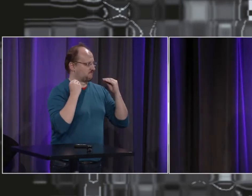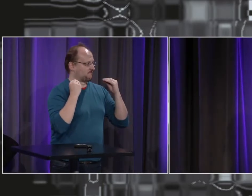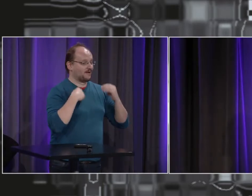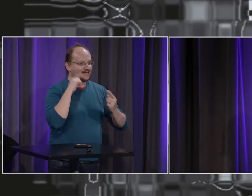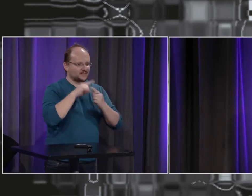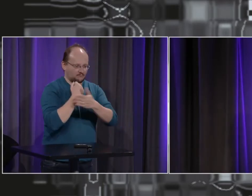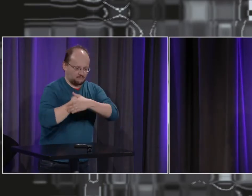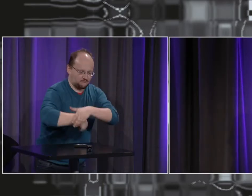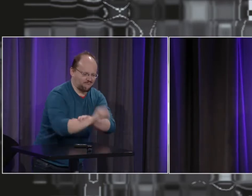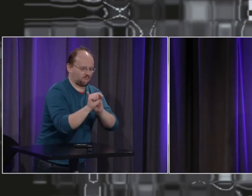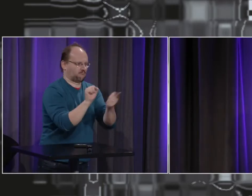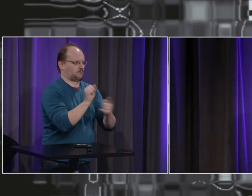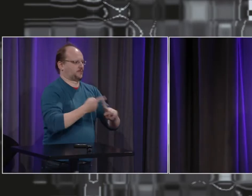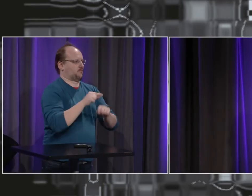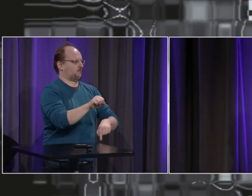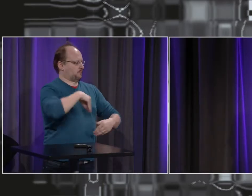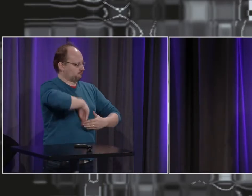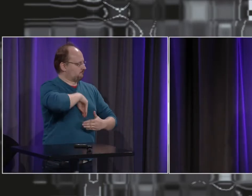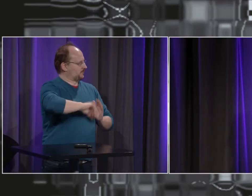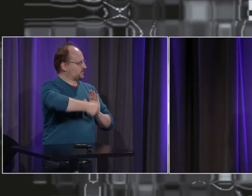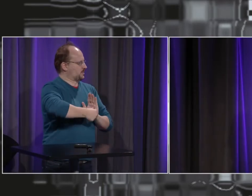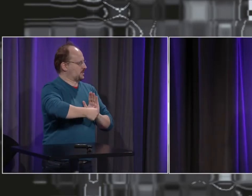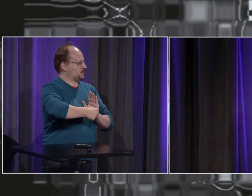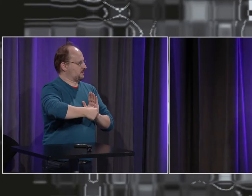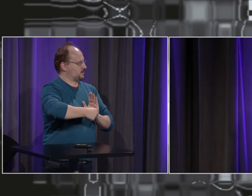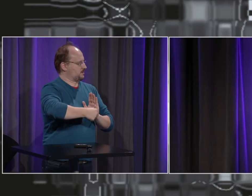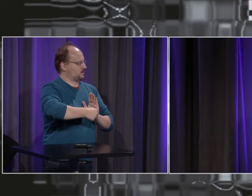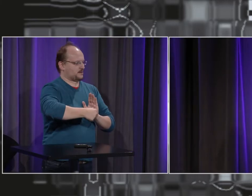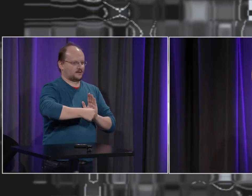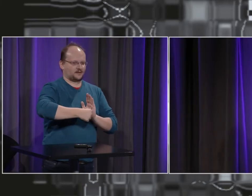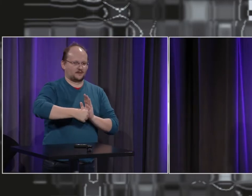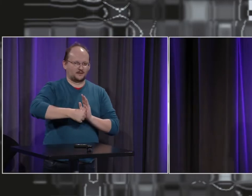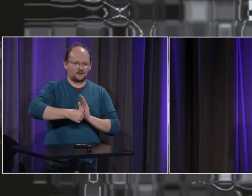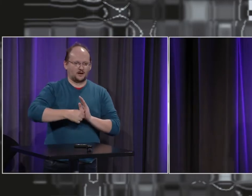devenus sourds je ne les ai pas intégrés dans l'histoire des sourds parce qu'en fait ils ne sont pas des sourds donc ils ne pas